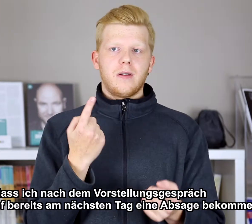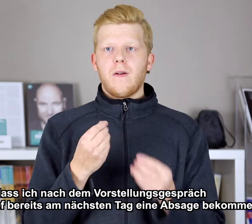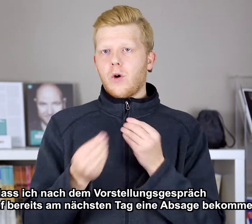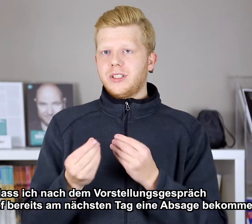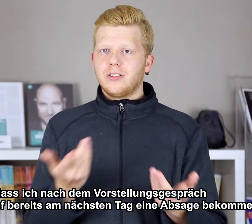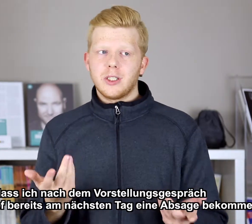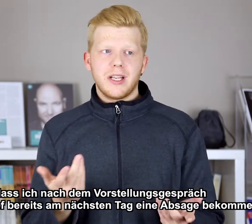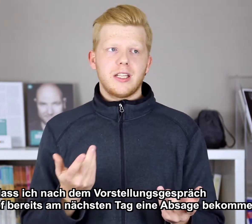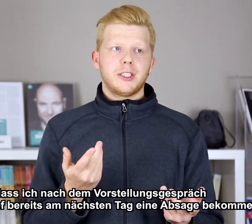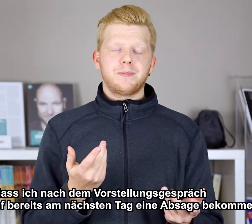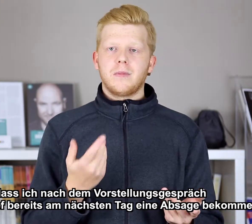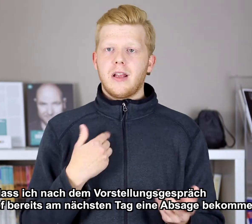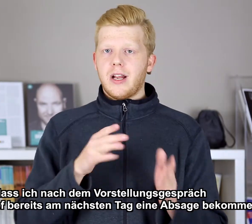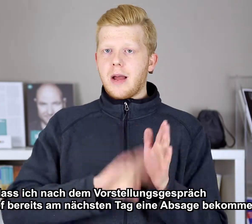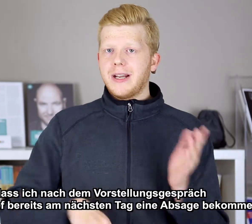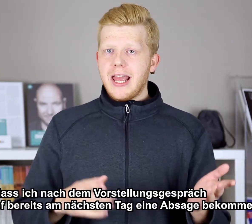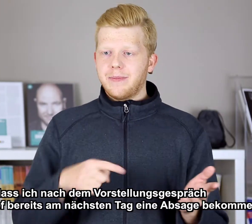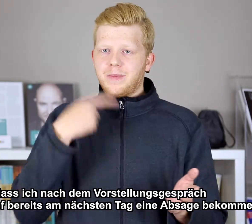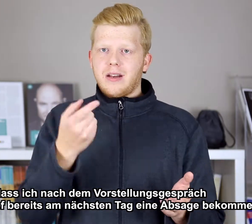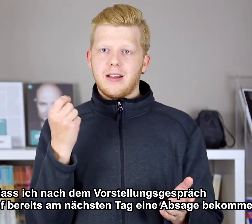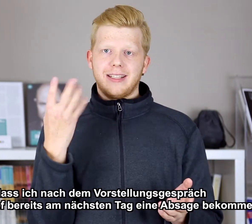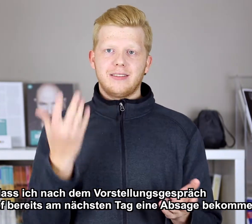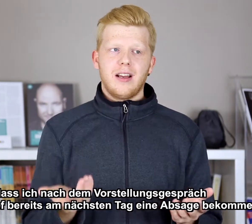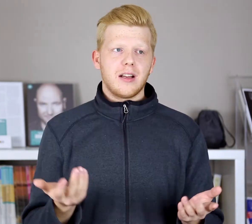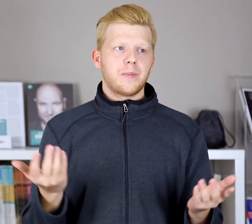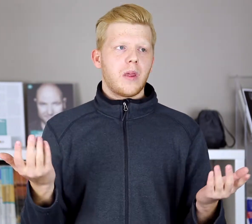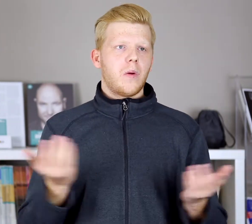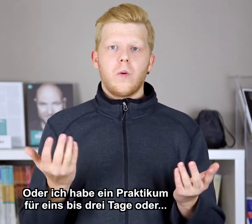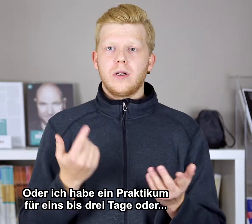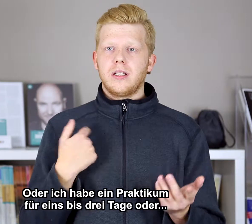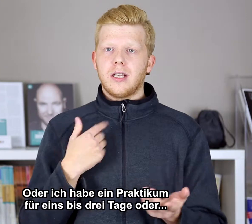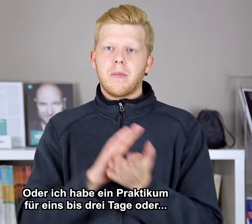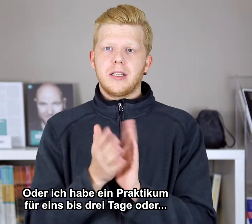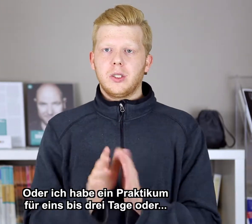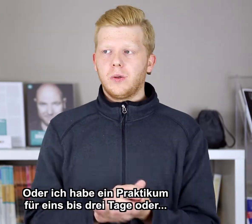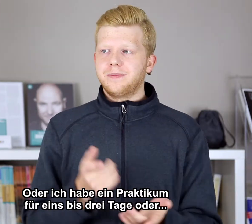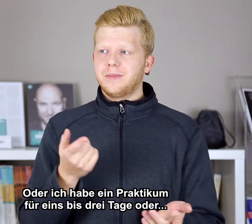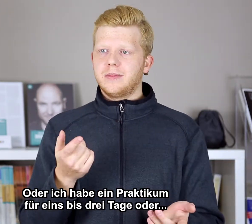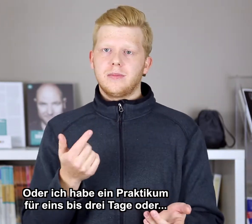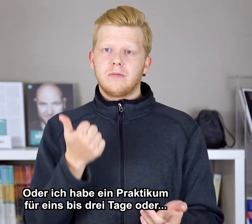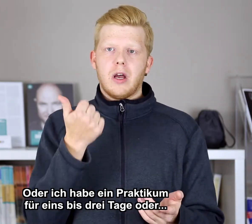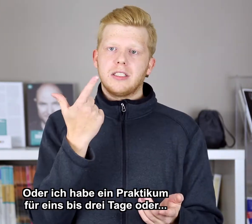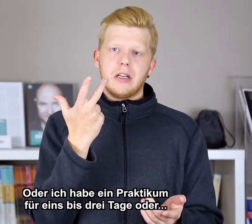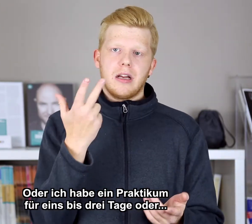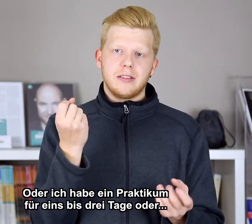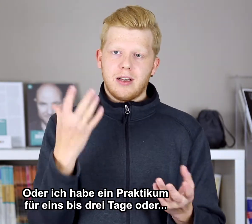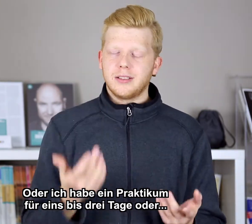Vorstellungsgespräch, werde abgelehnt, danach am nächsten Tag. Oder ich habe Packigung, vor ein, zwei, drei Tagen.